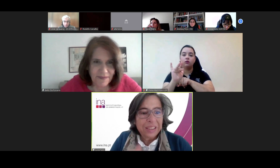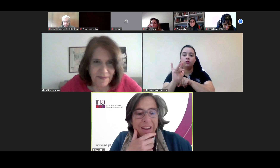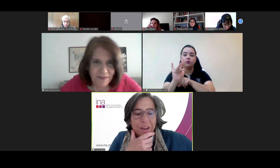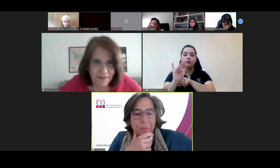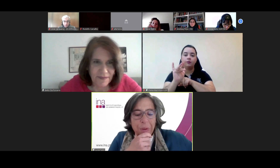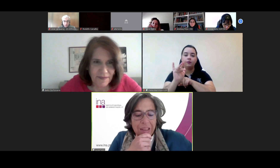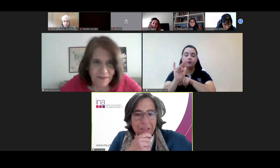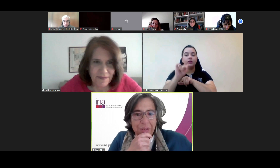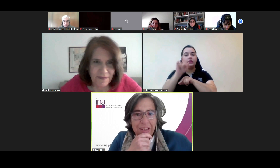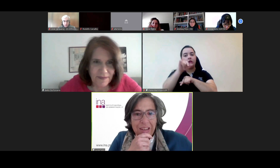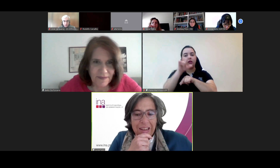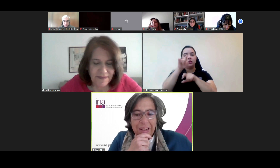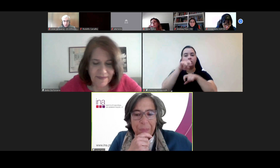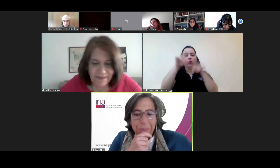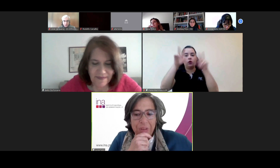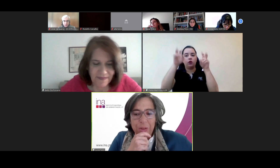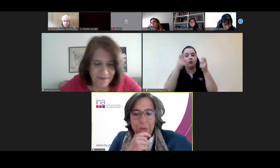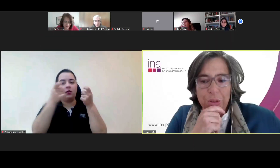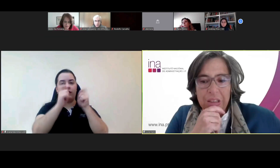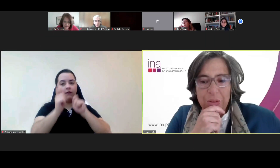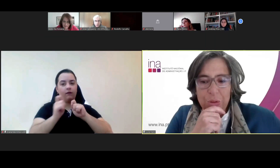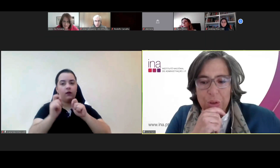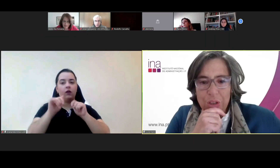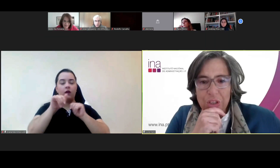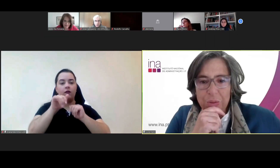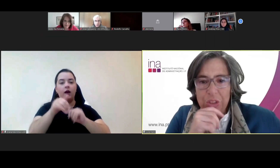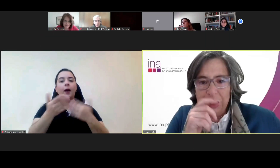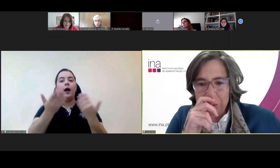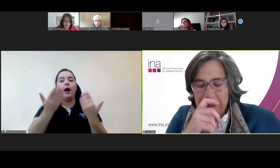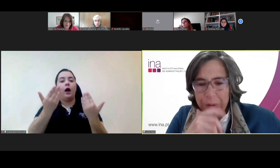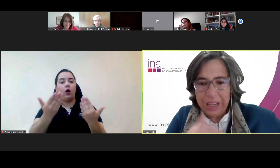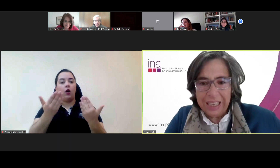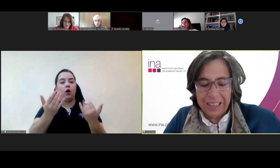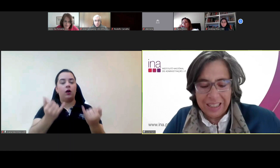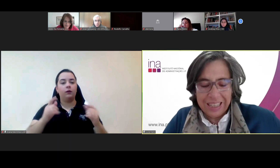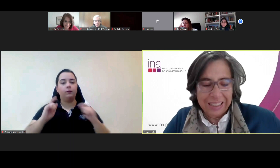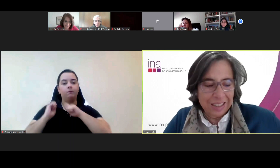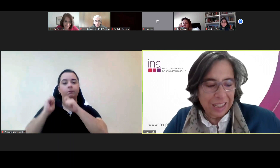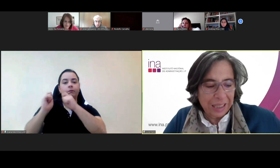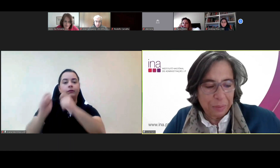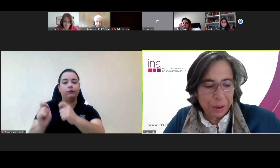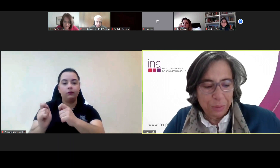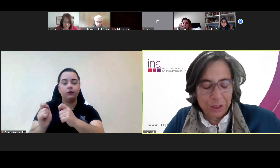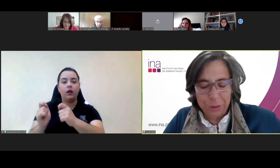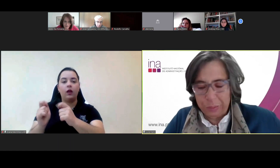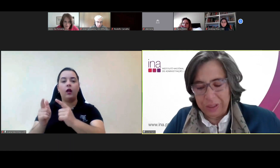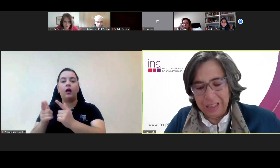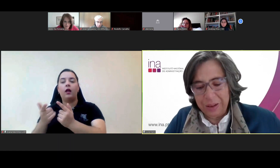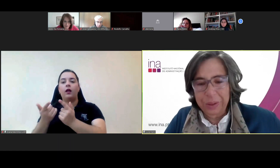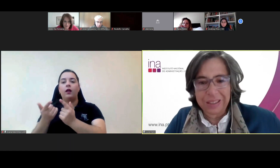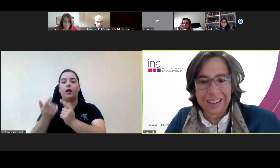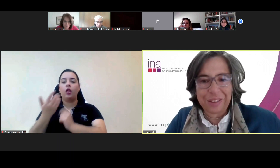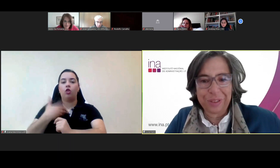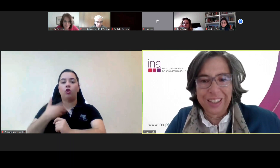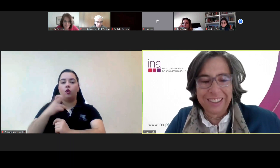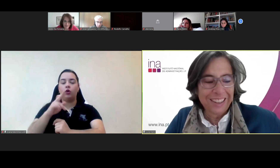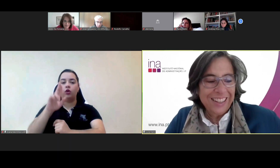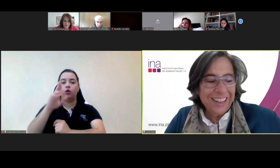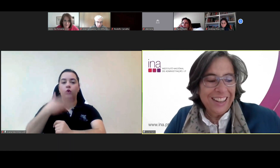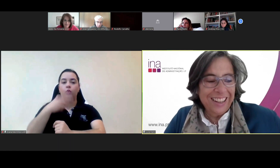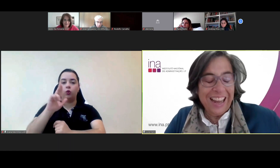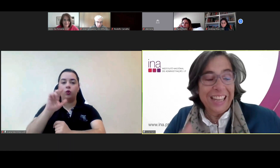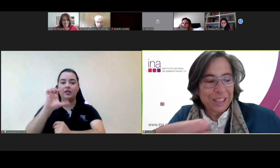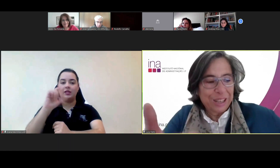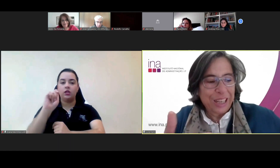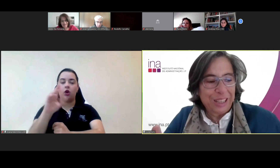passaria agora a palavra à doutora Dulce Rocha do Instituto Apoio à Criança agradecendo-lhe também muito a sua presença é um prazer revê-la